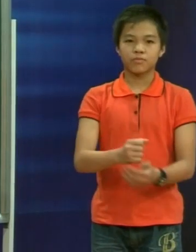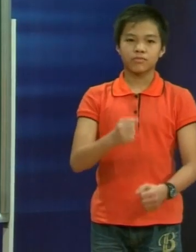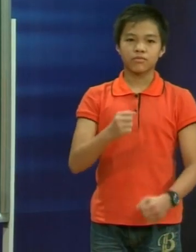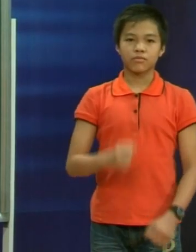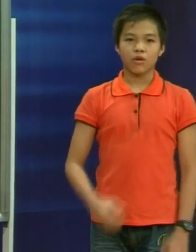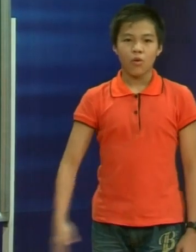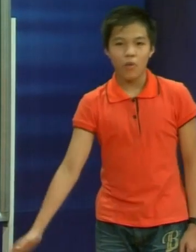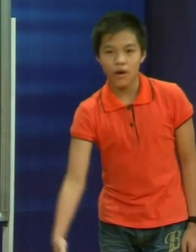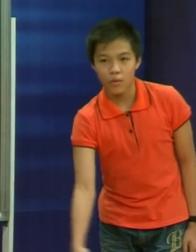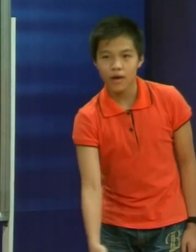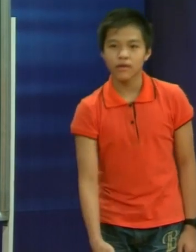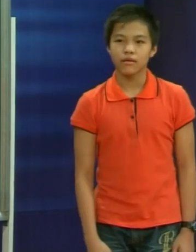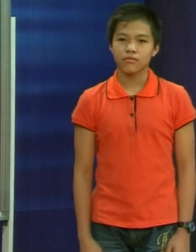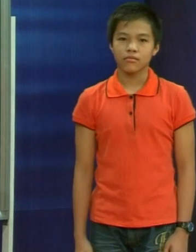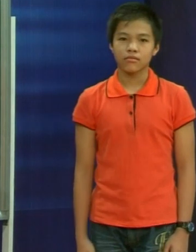Ở nhà bạn ấy giúp bố mẹ quét nhà này